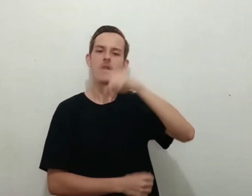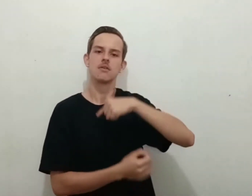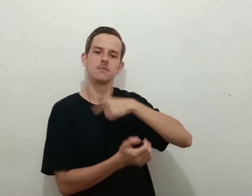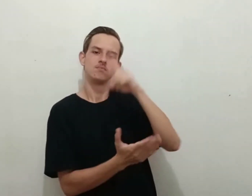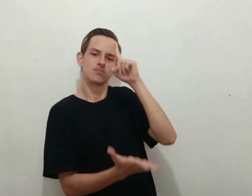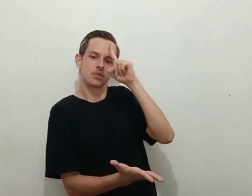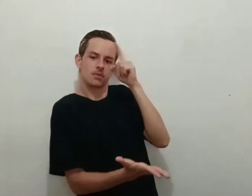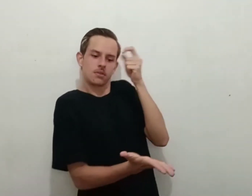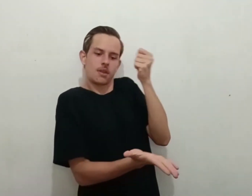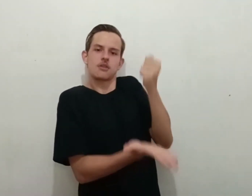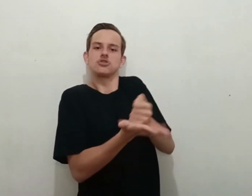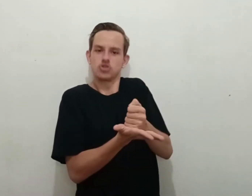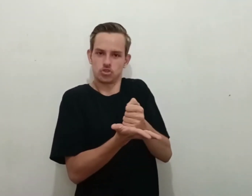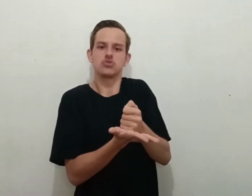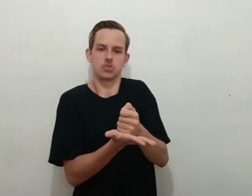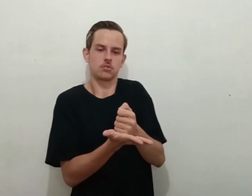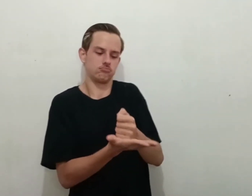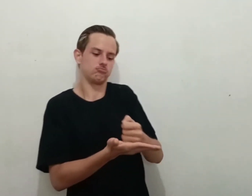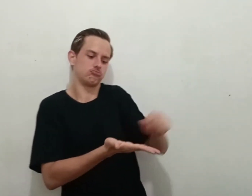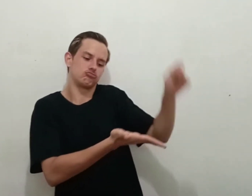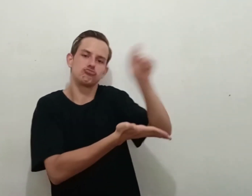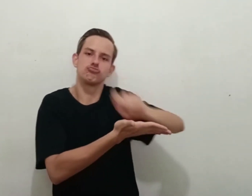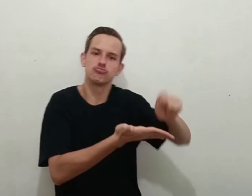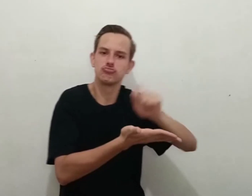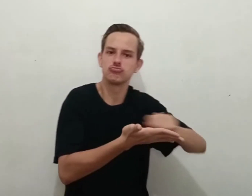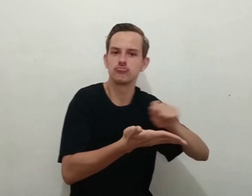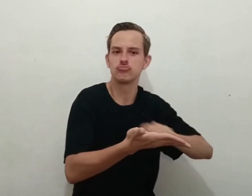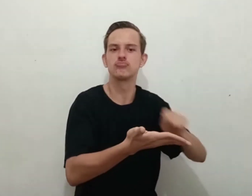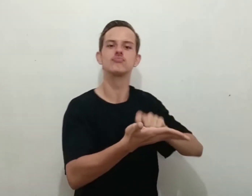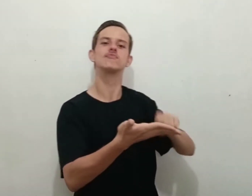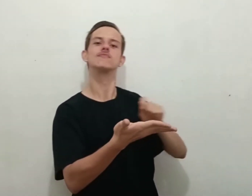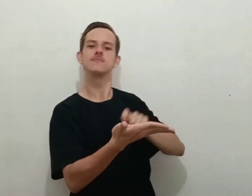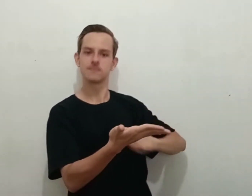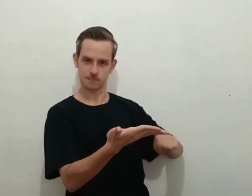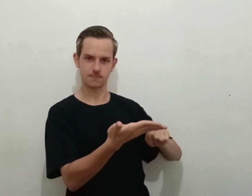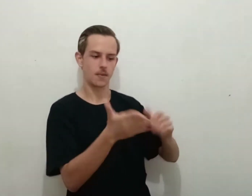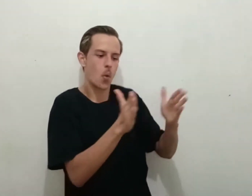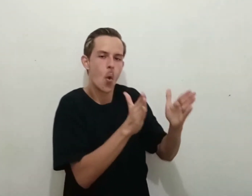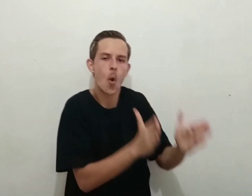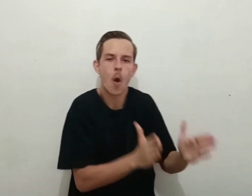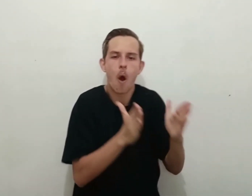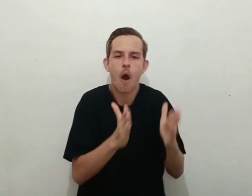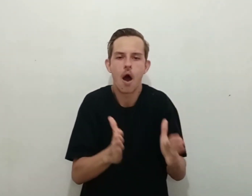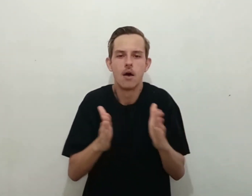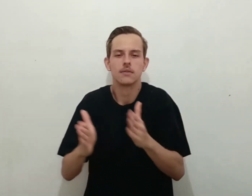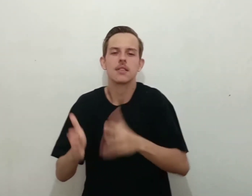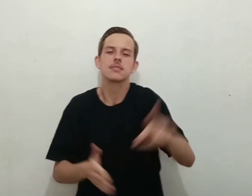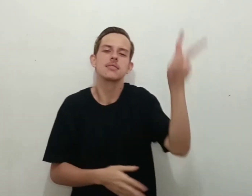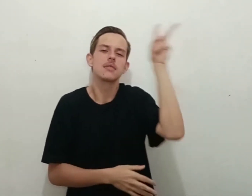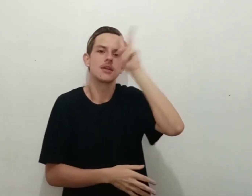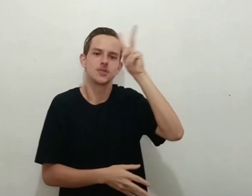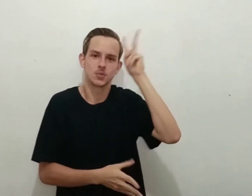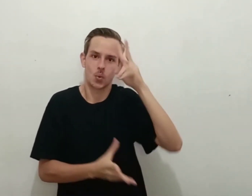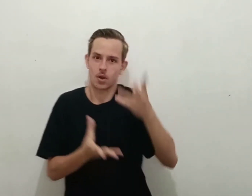desde o princípio, também eu decidi escrever de modo ordenado para ti,